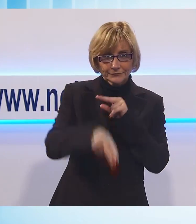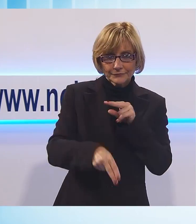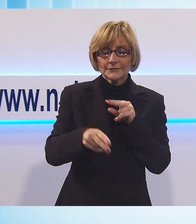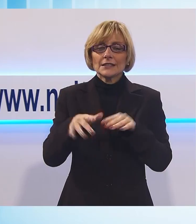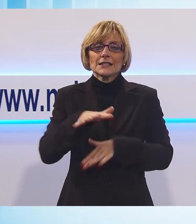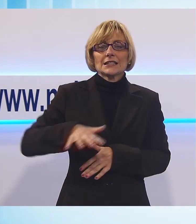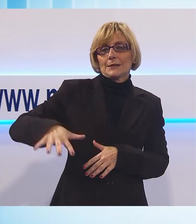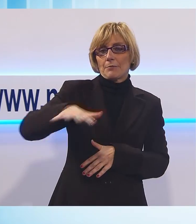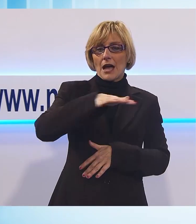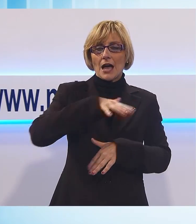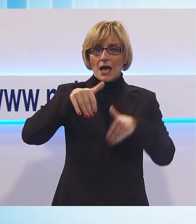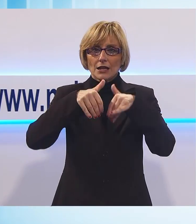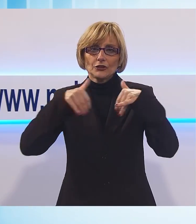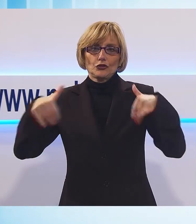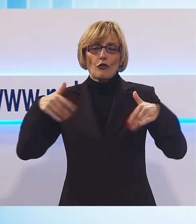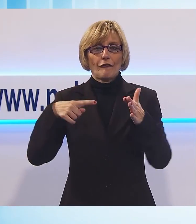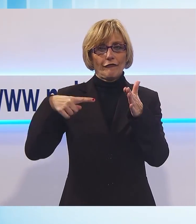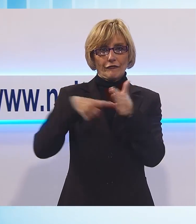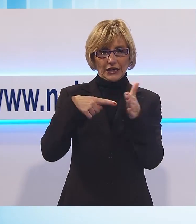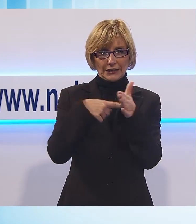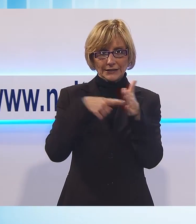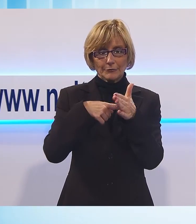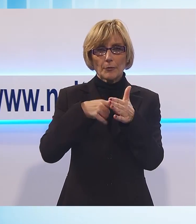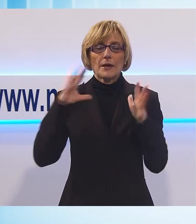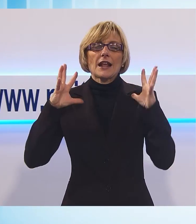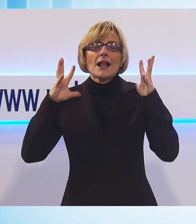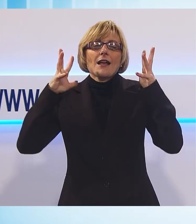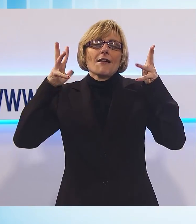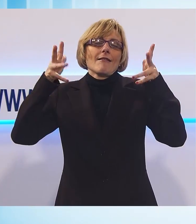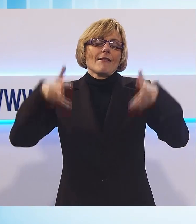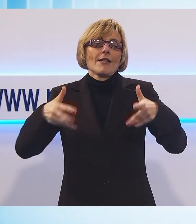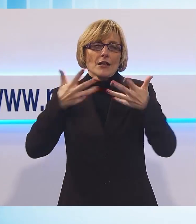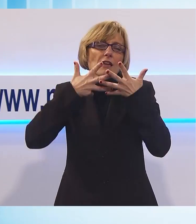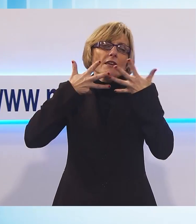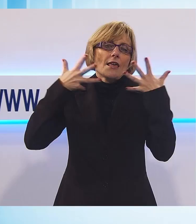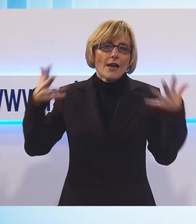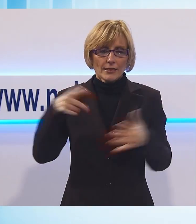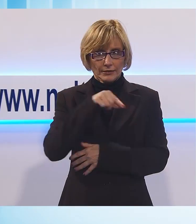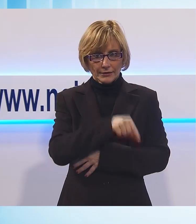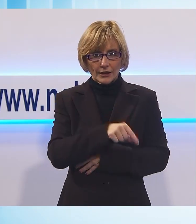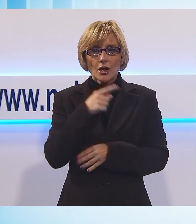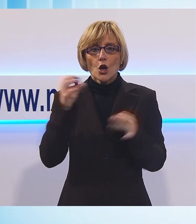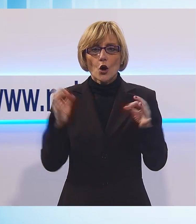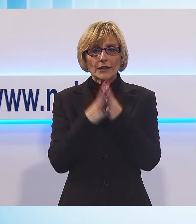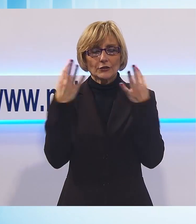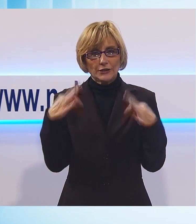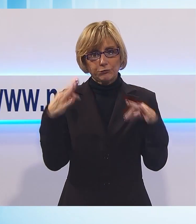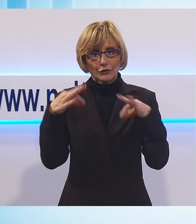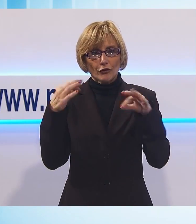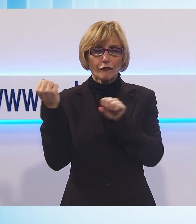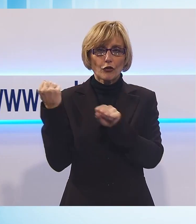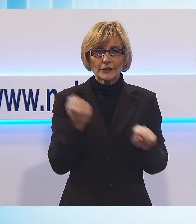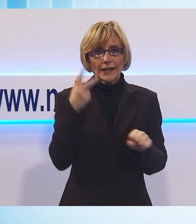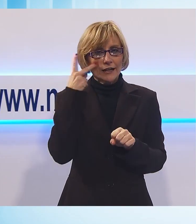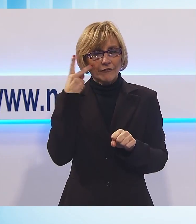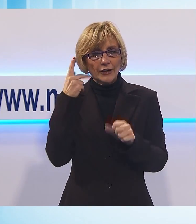spazio espositivo permanente dedicato al gigantismo del Carnevale di Viareggio. Per l'occasione speciale la Fondazione Carnevale promuove